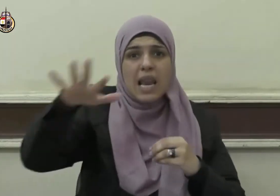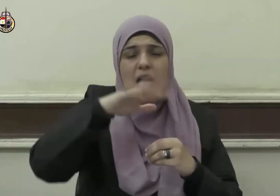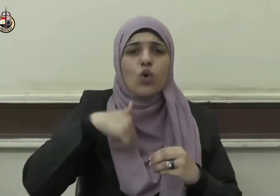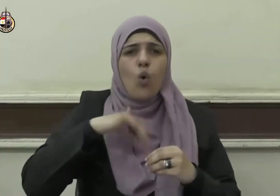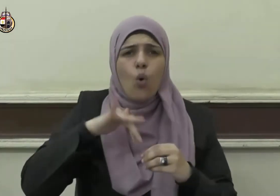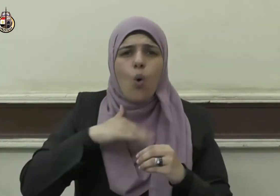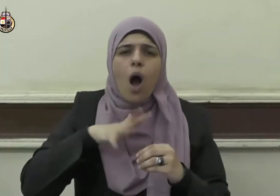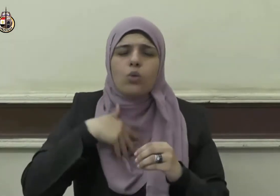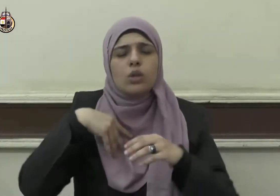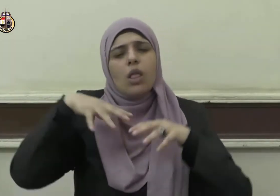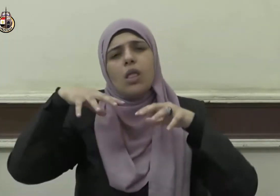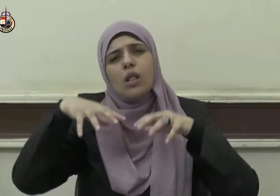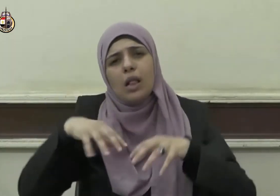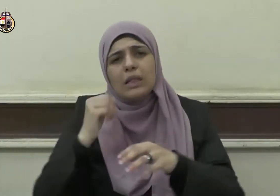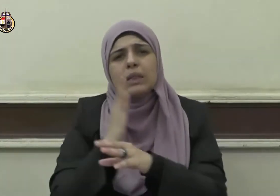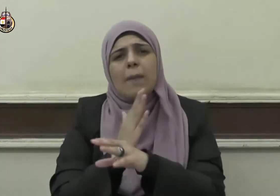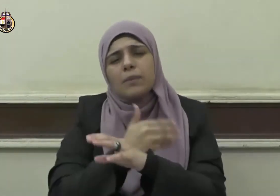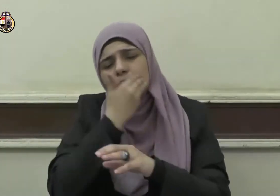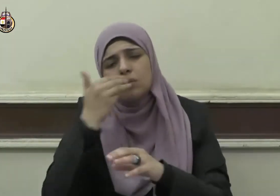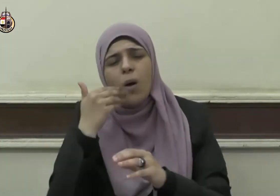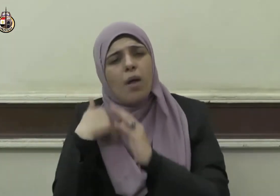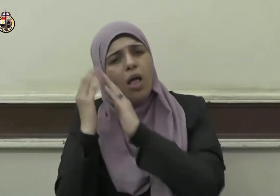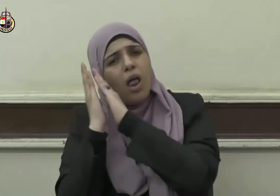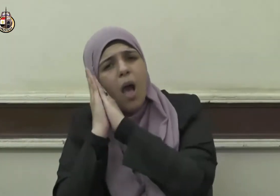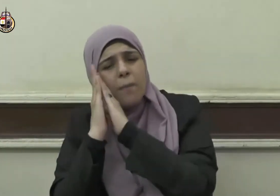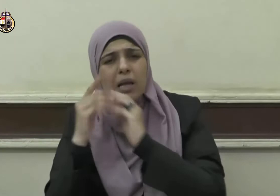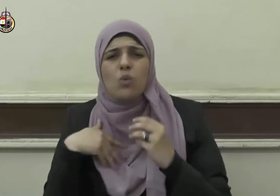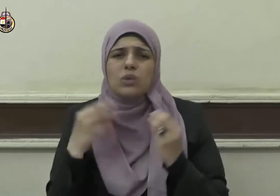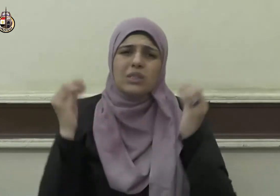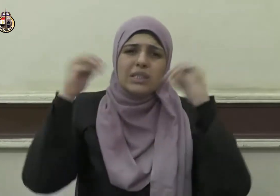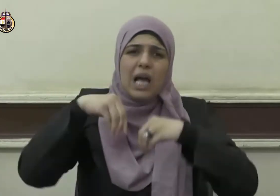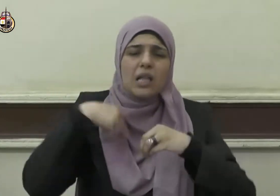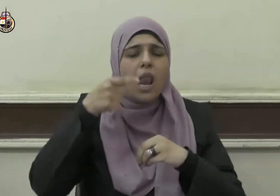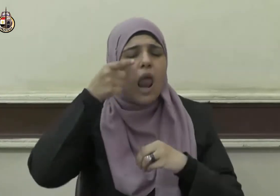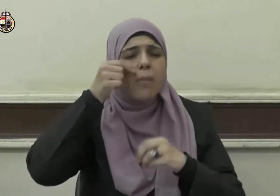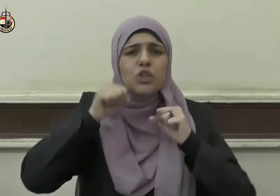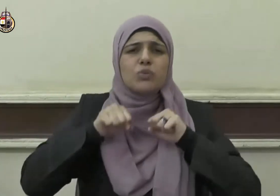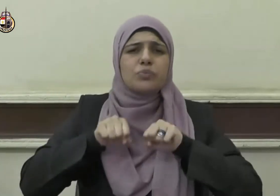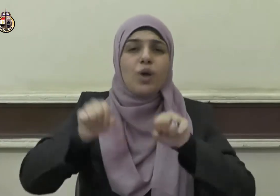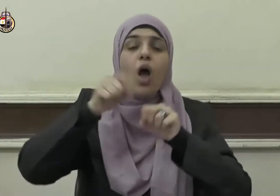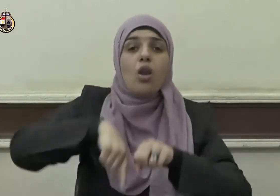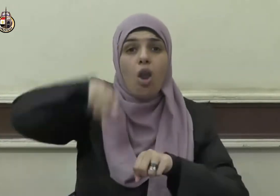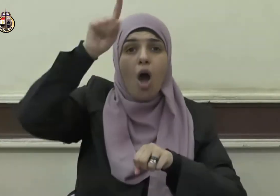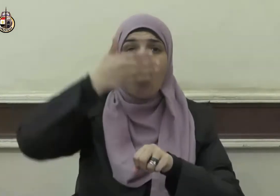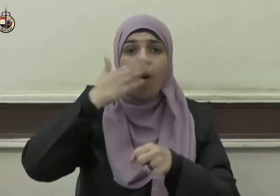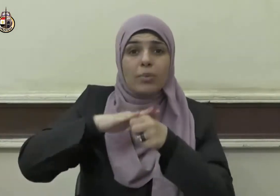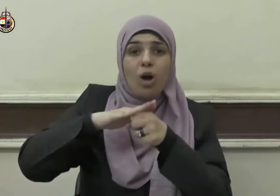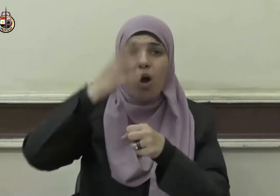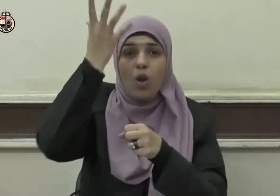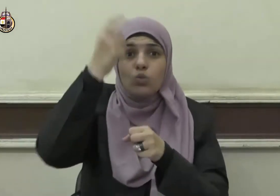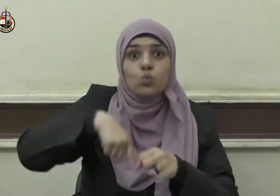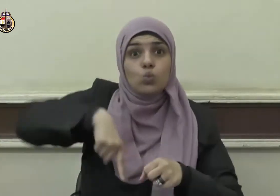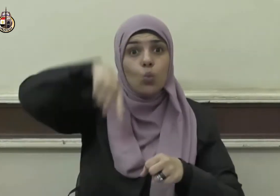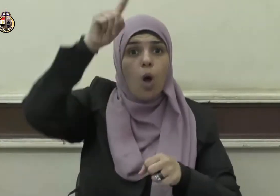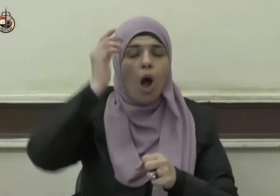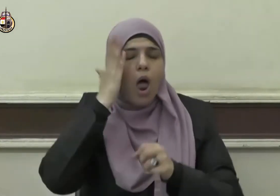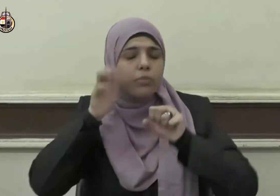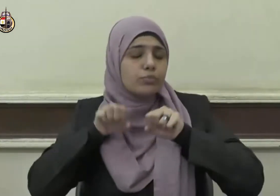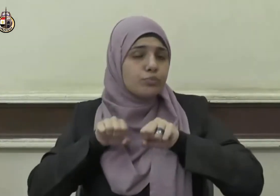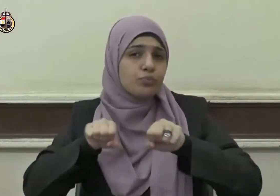الخبول والكسر ويؤثرون من النوم في نهار رمضان مما يتسبق في